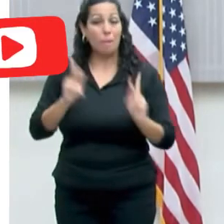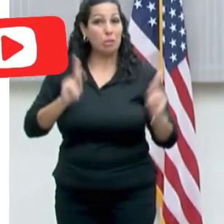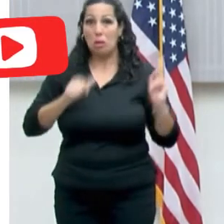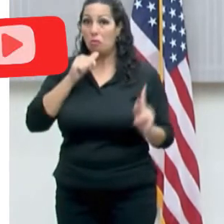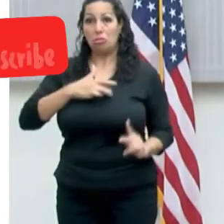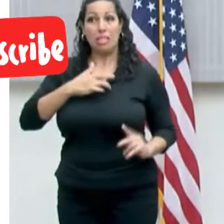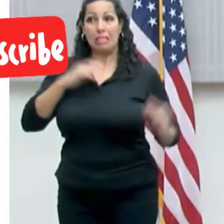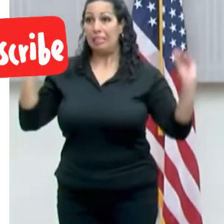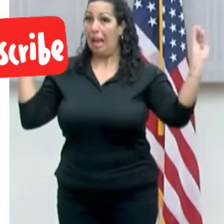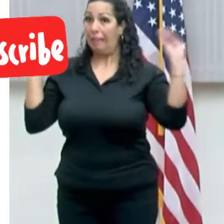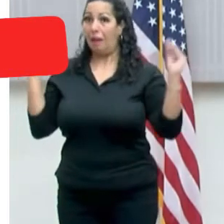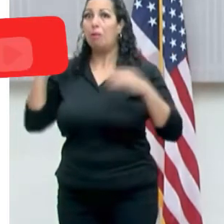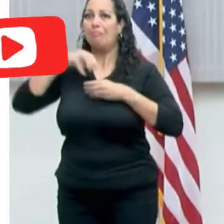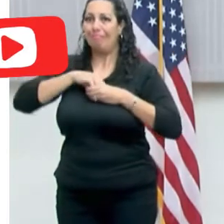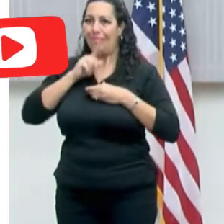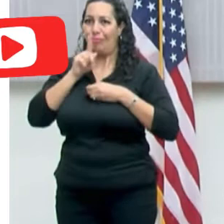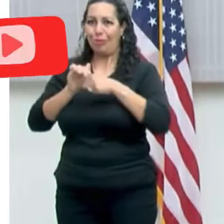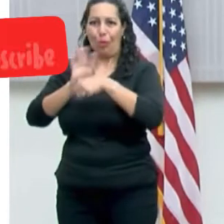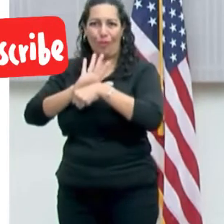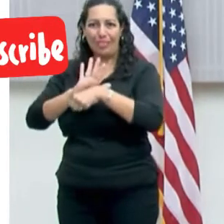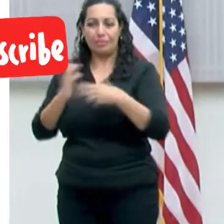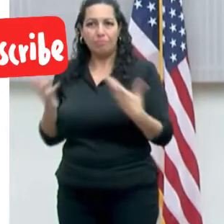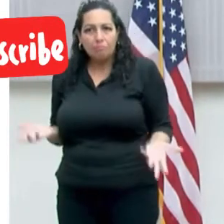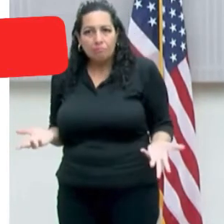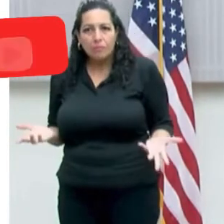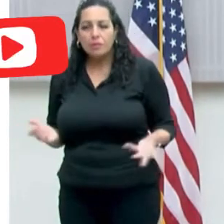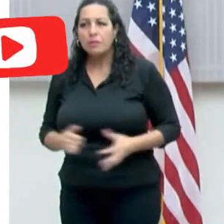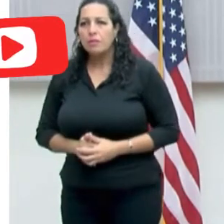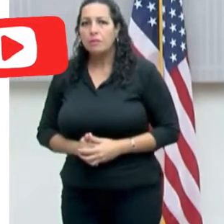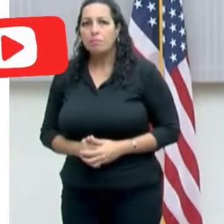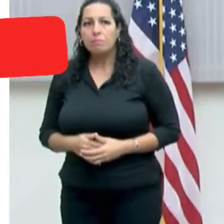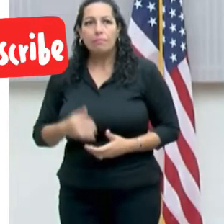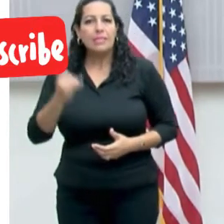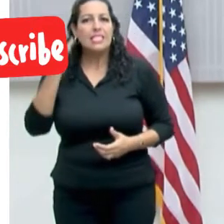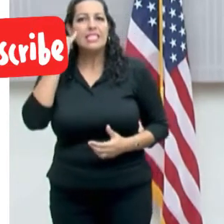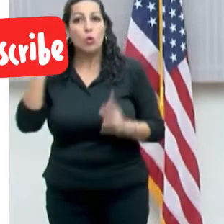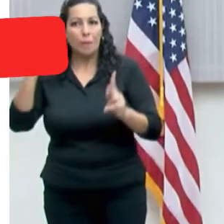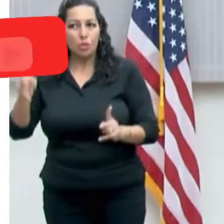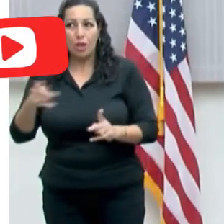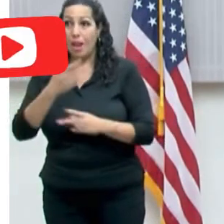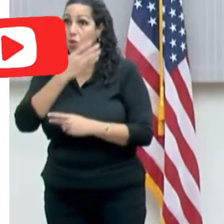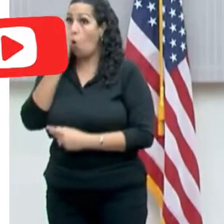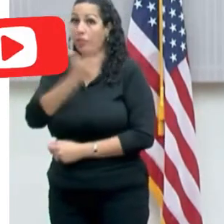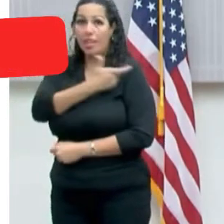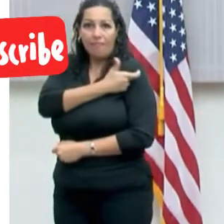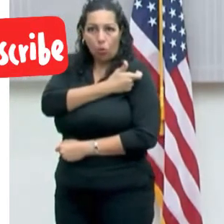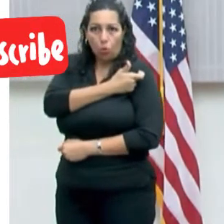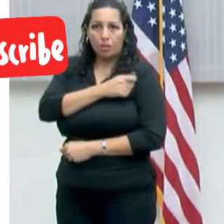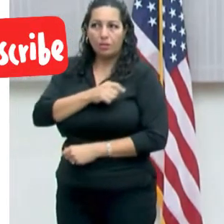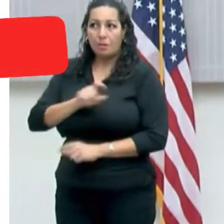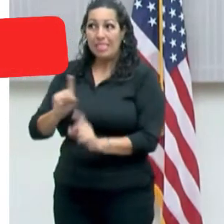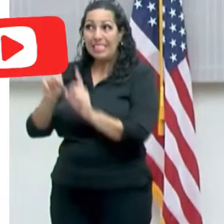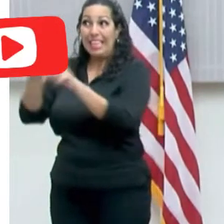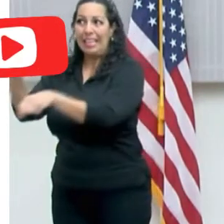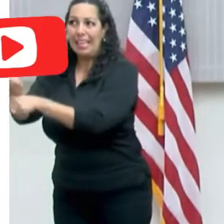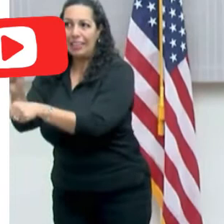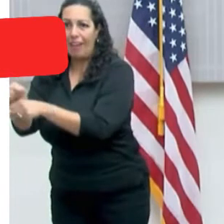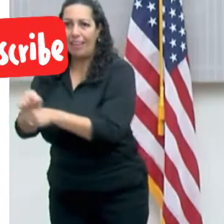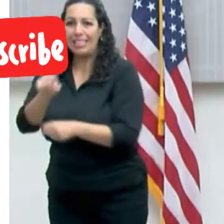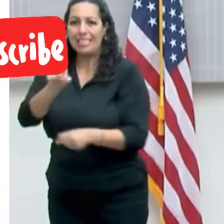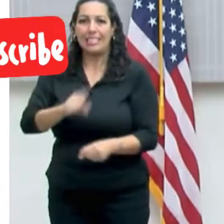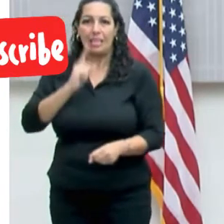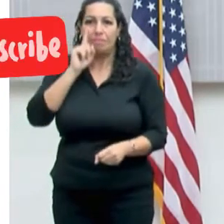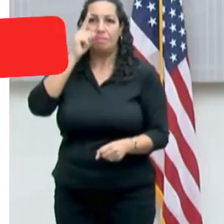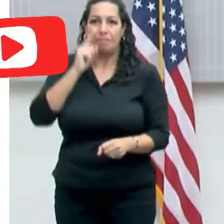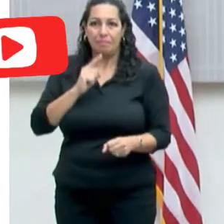¿Qué hay sobre ofrecer las gratuitas? Porque también hay gente que tiene que presentar la prueba, y es bastante cara. Hay planes